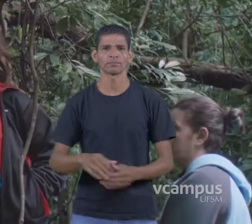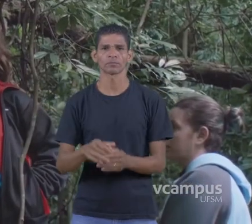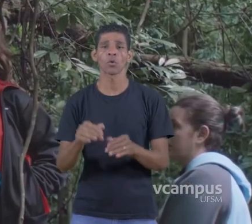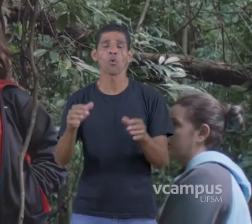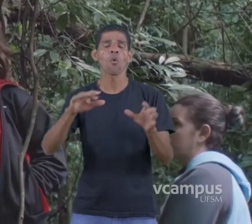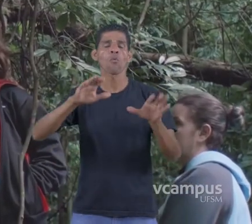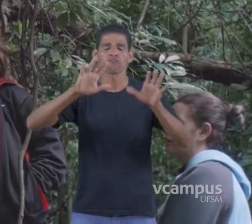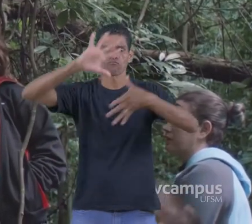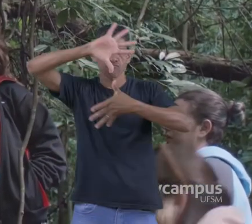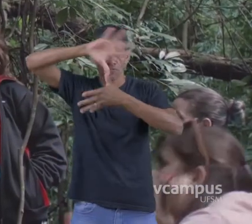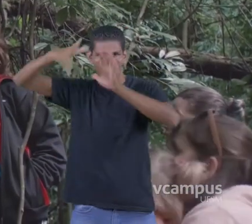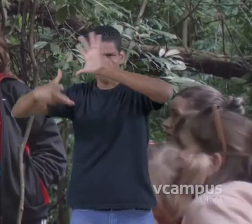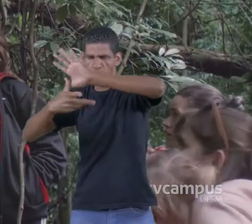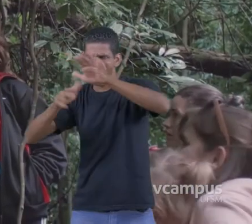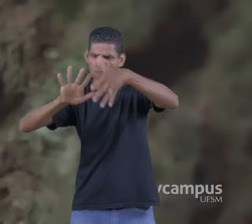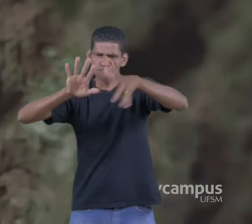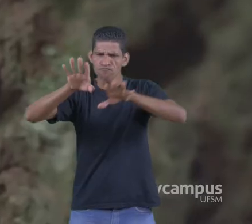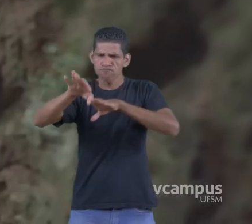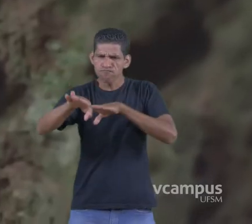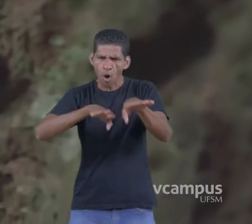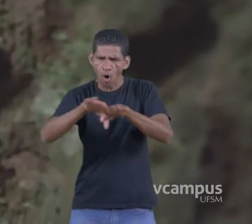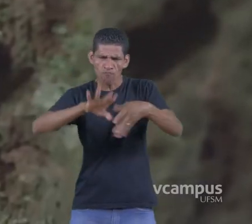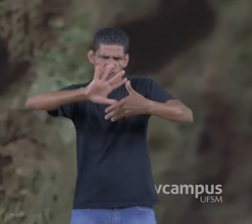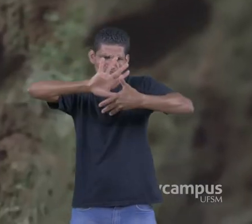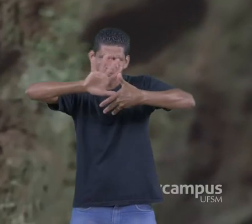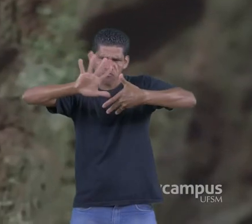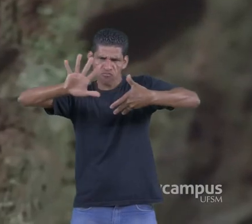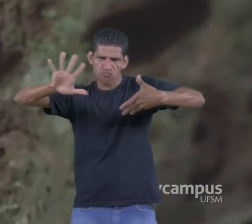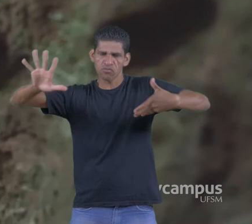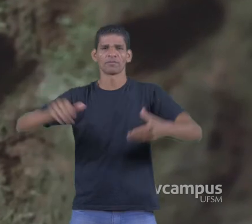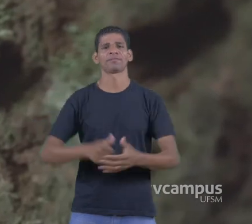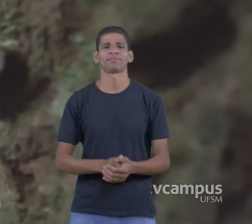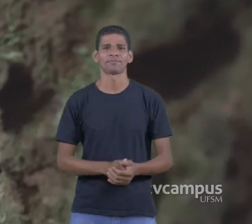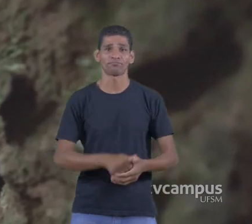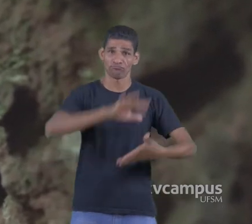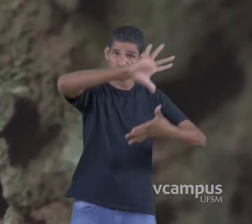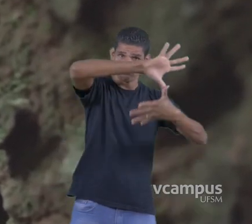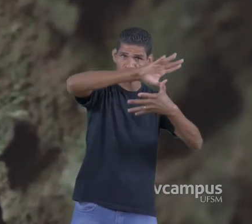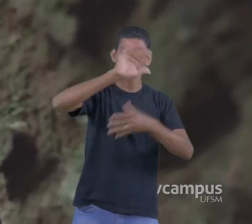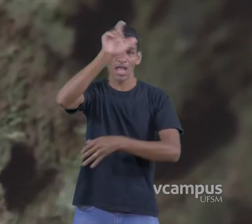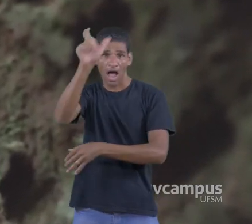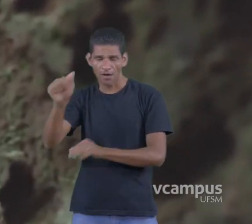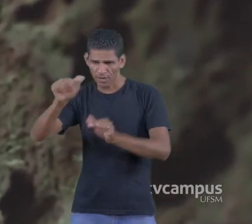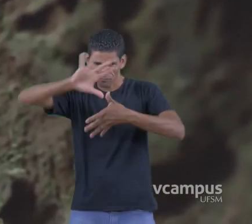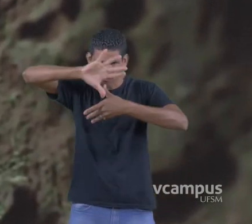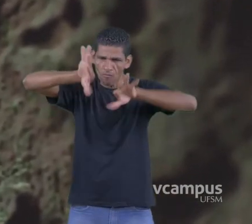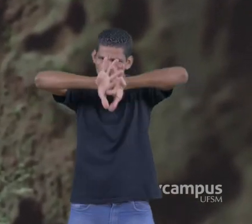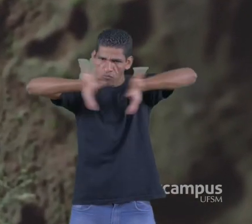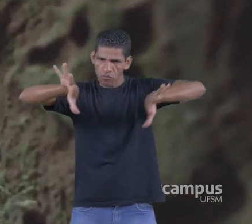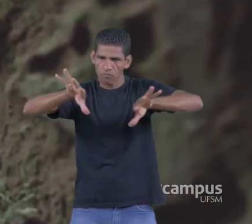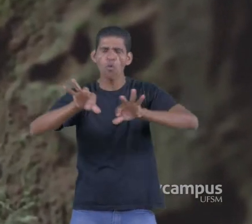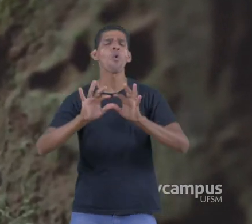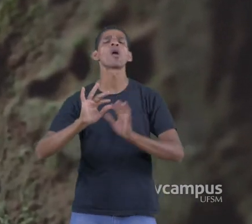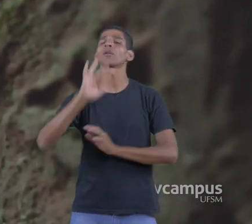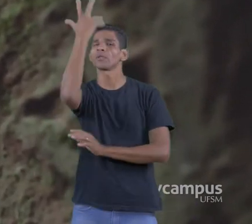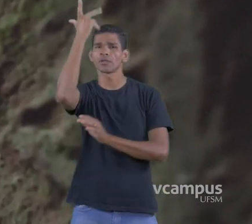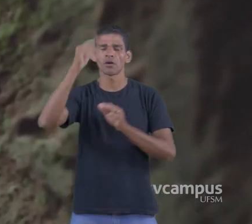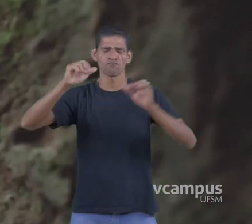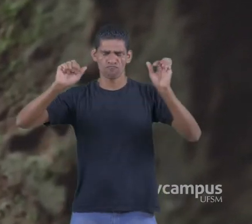No momento em que Os dois continentes O continente americano E o continente africano Se separam Existe um